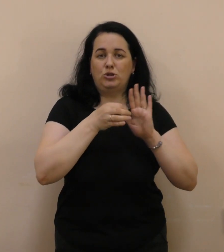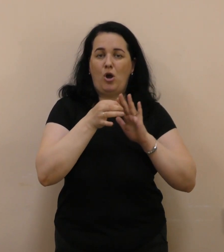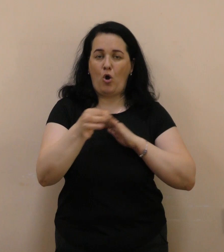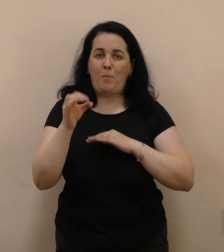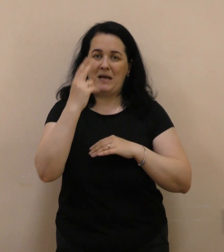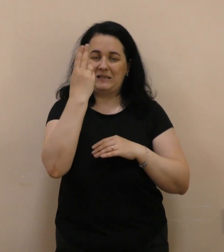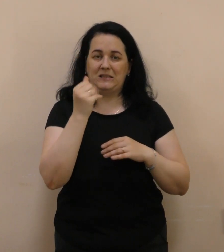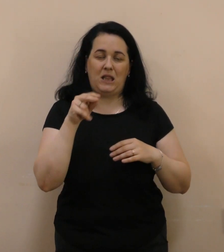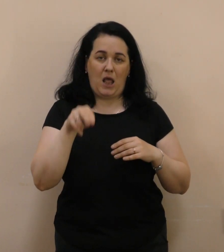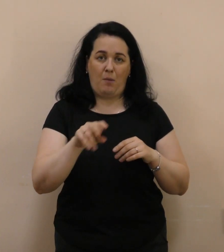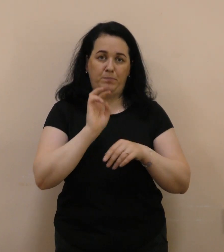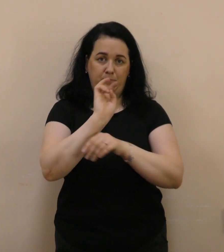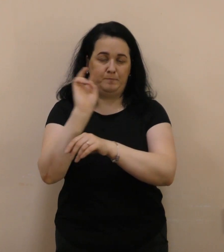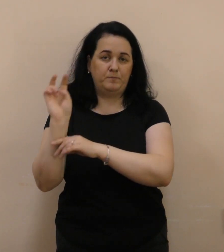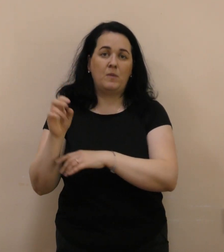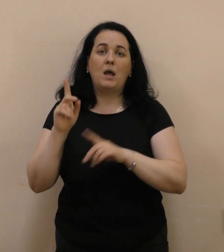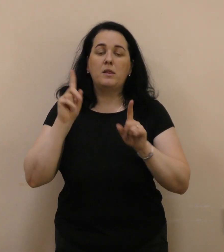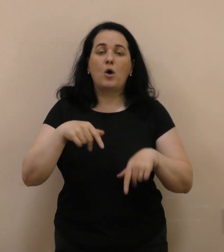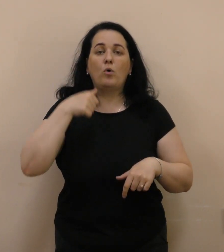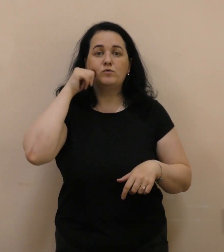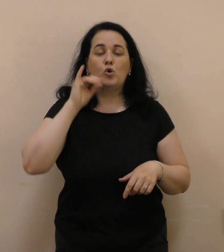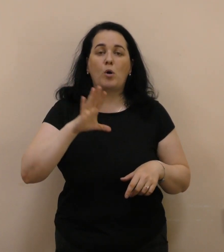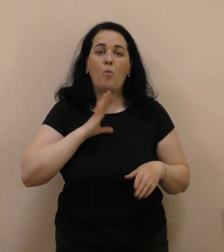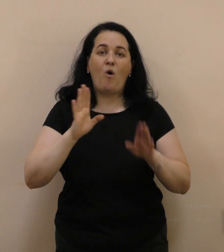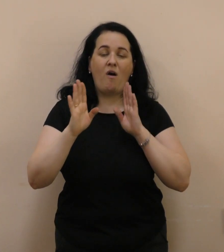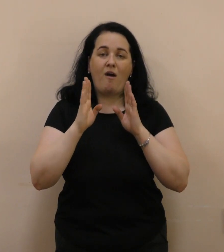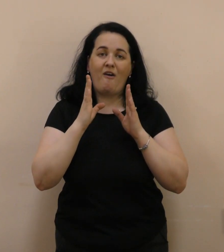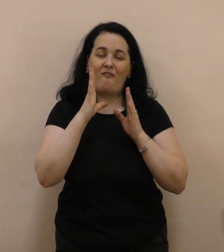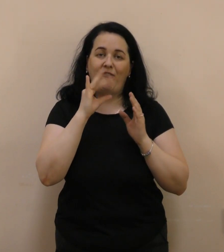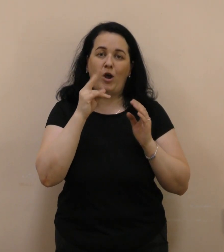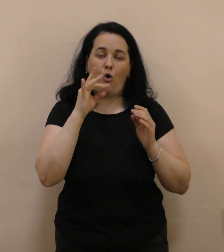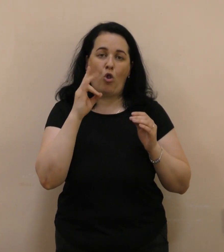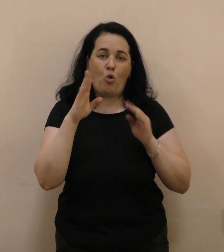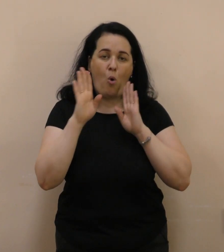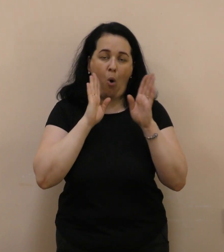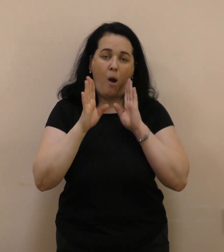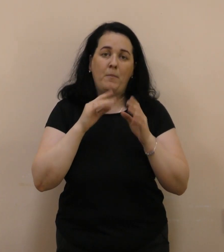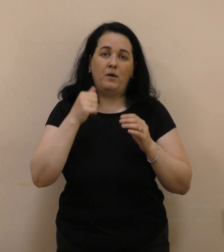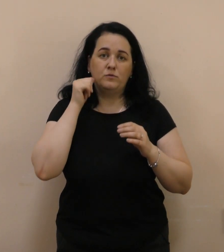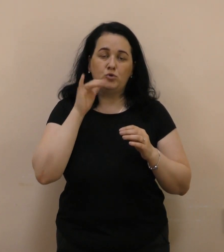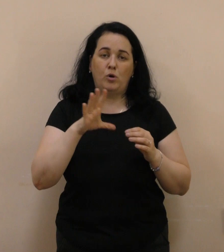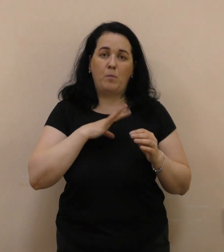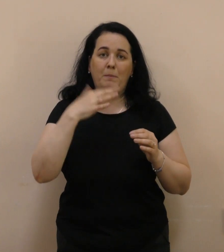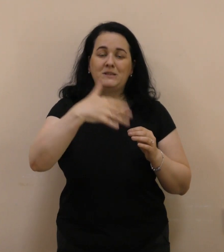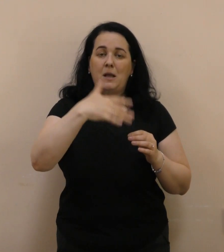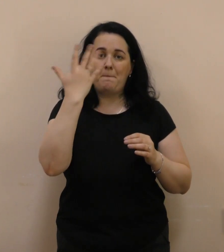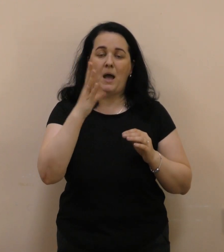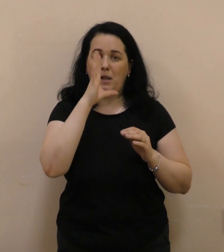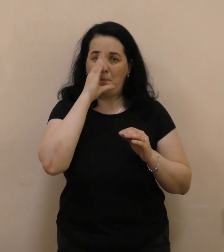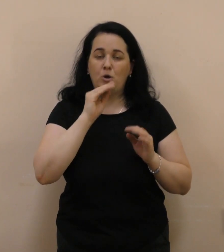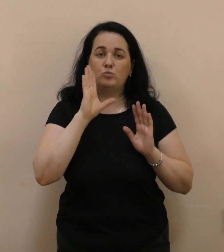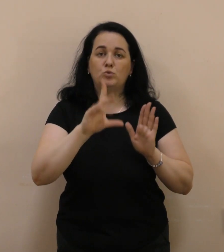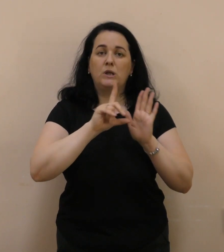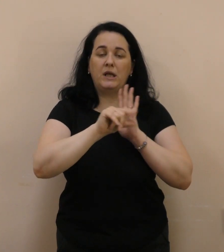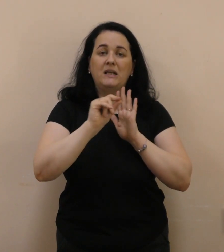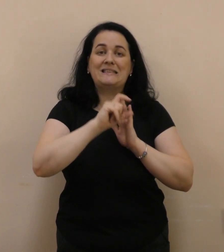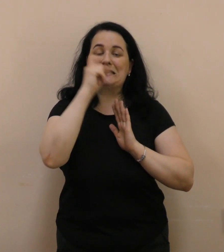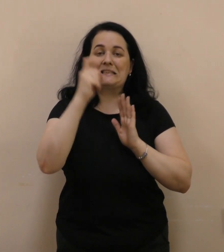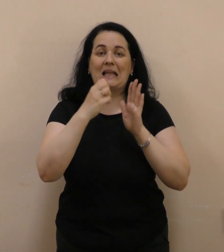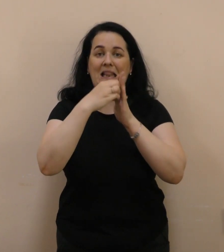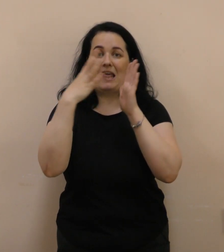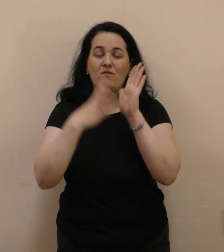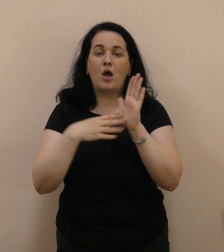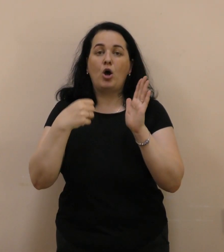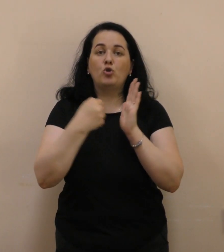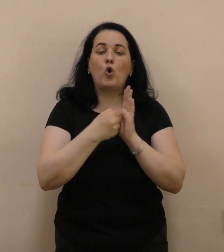ЦНАПе. Також вчора прийняв виконком і з сьогоднішнього дня 55 маршрут буде курсувати з 19-ї години